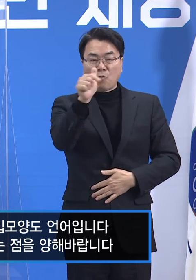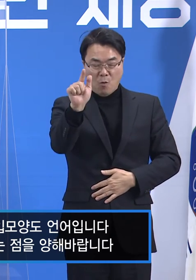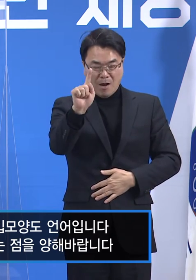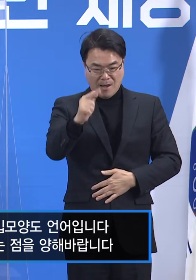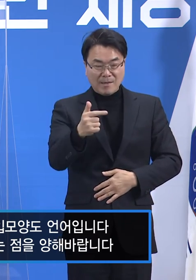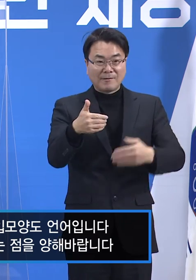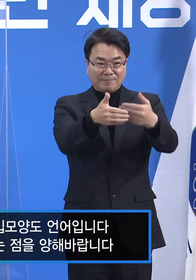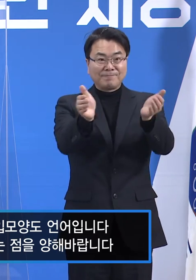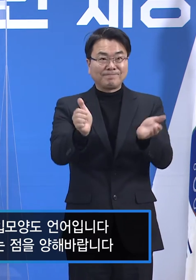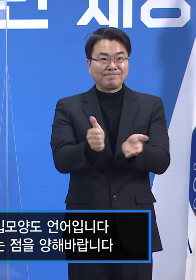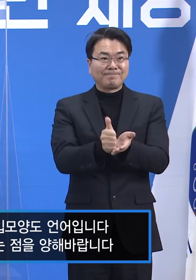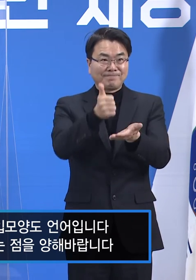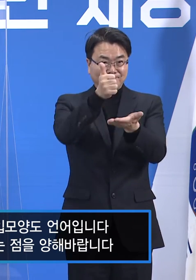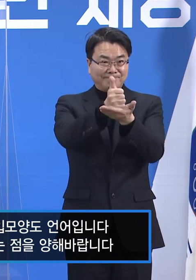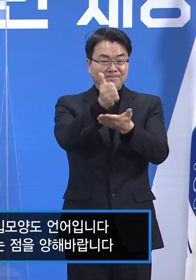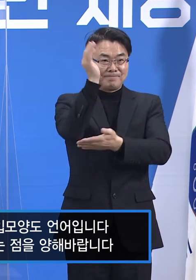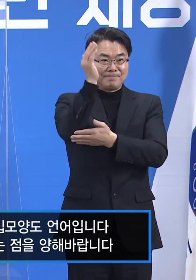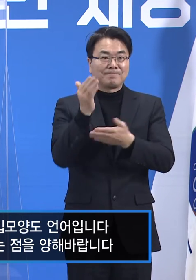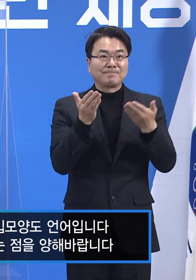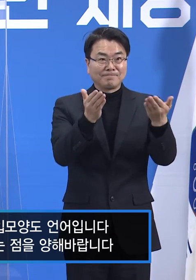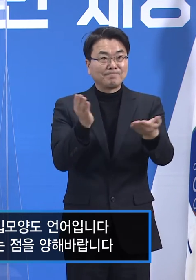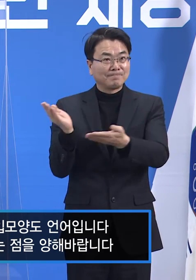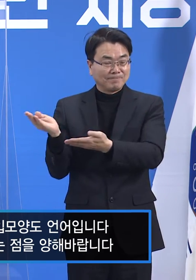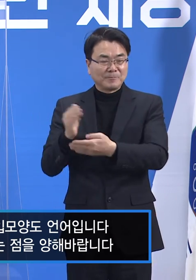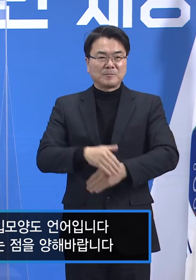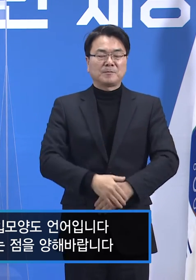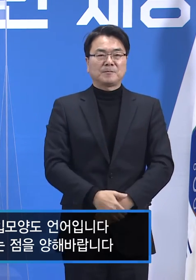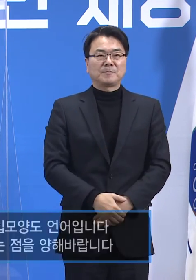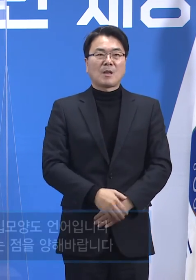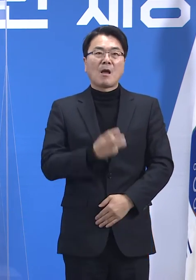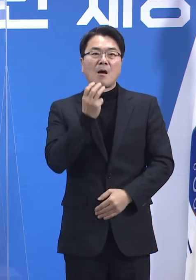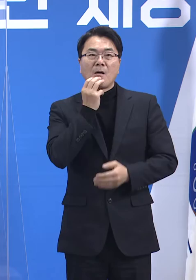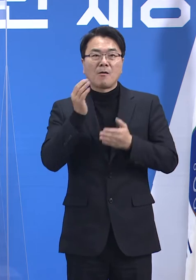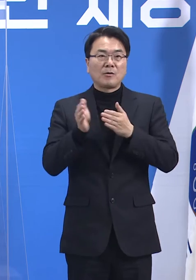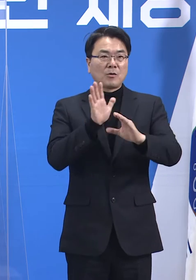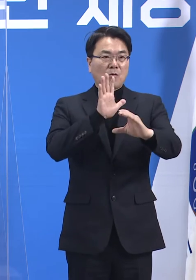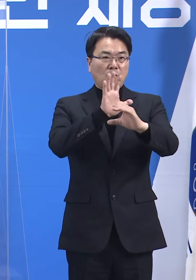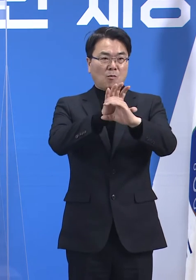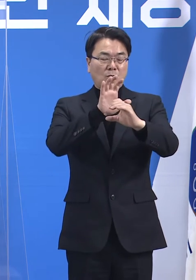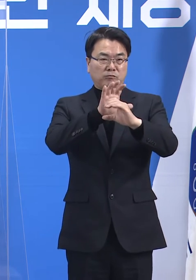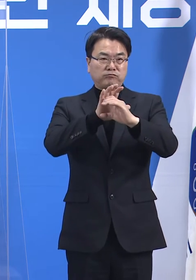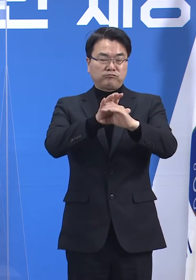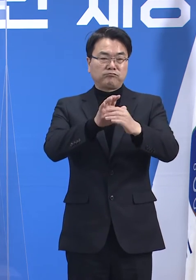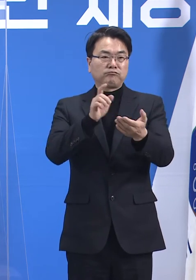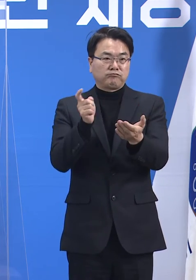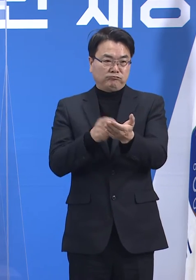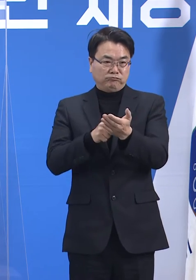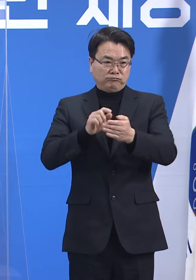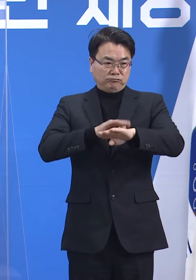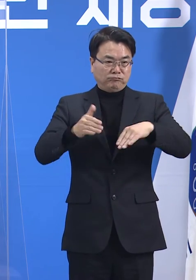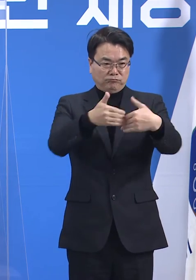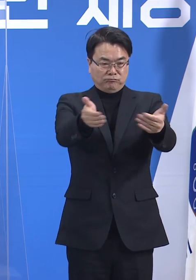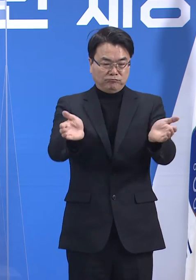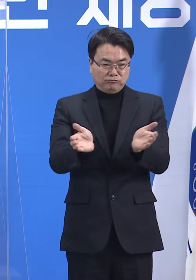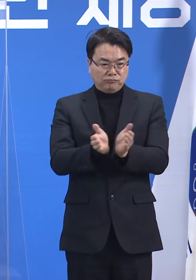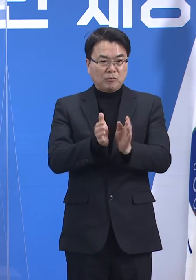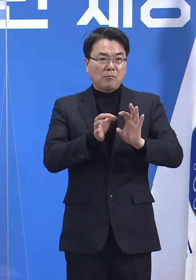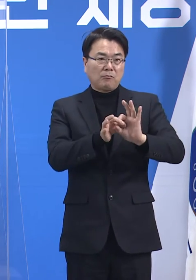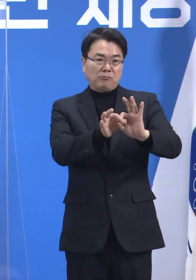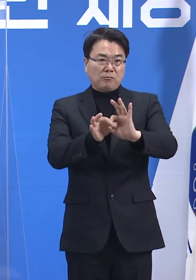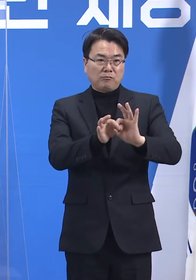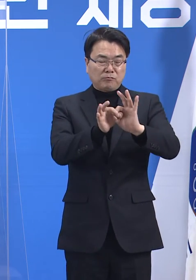안녕하십니까. 경기도 코로나19 긴급대응단의 임승관입니다. 12월 31일 목요일